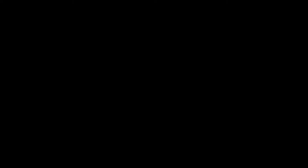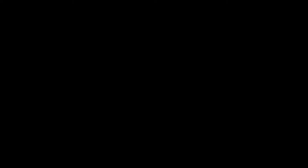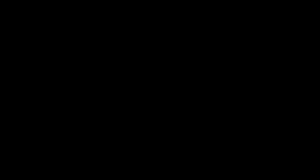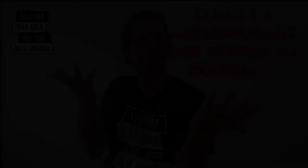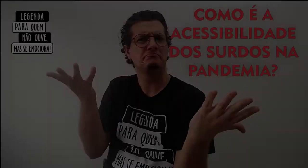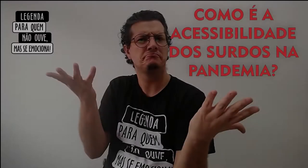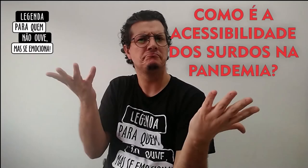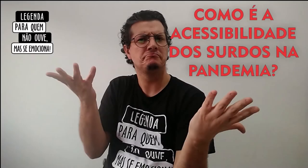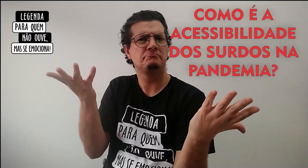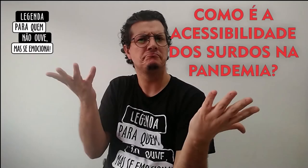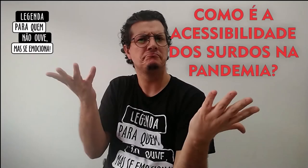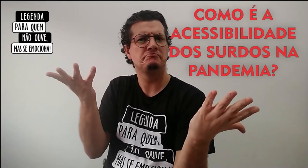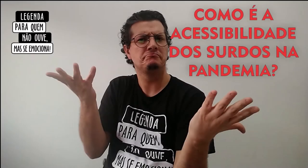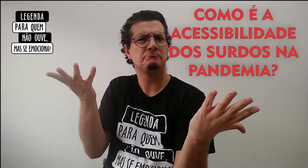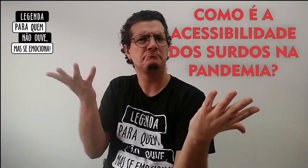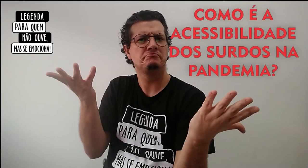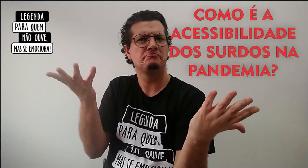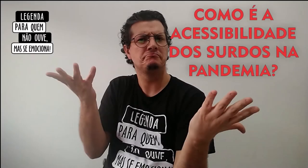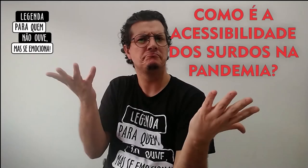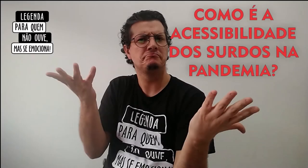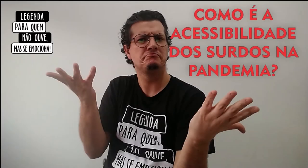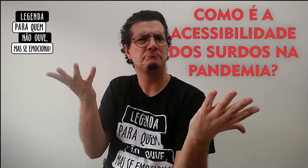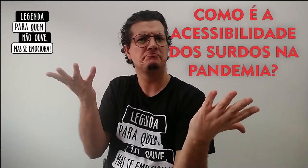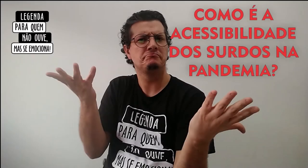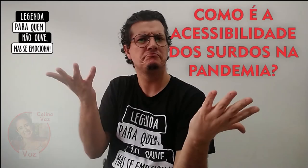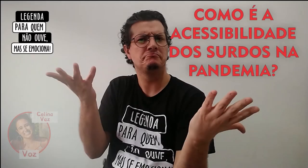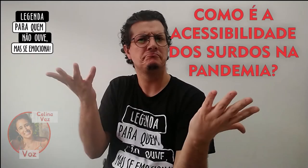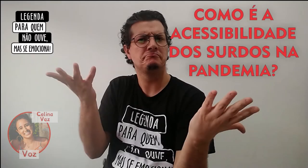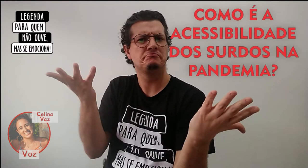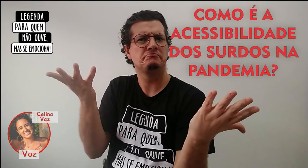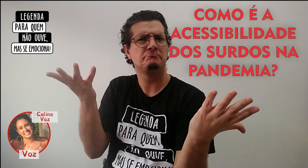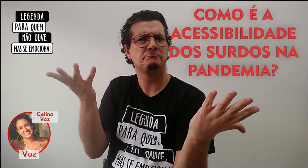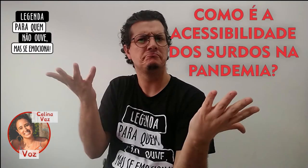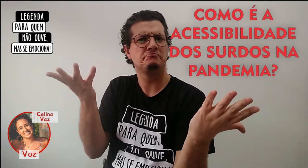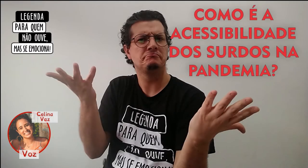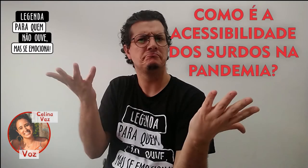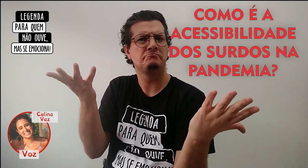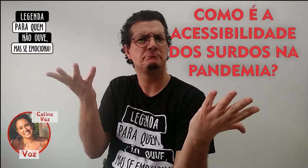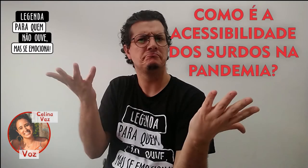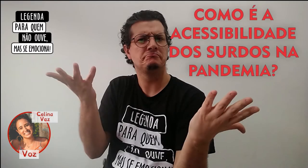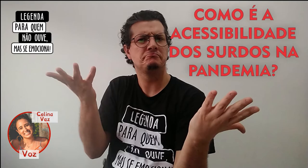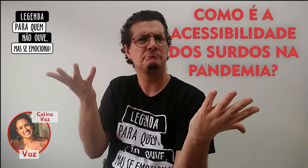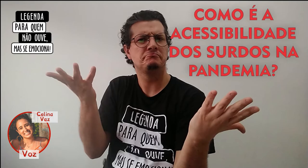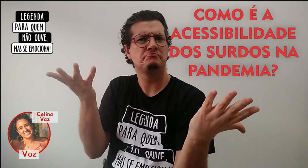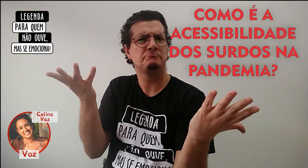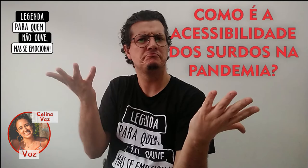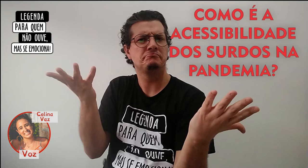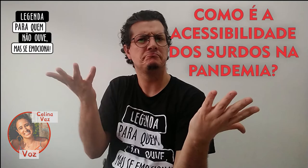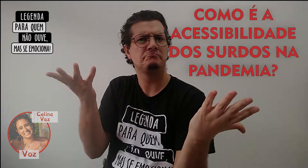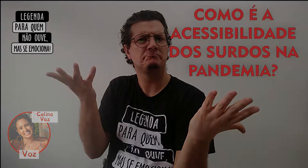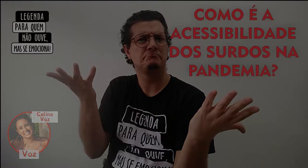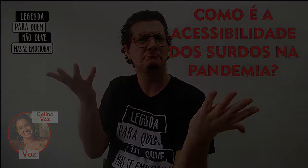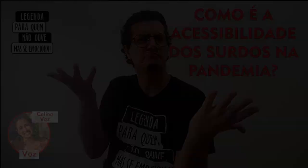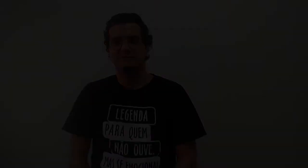Campanha Legenda para quem não ouve, mas se emociona. Voz, Celina Vaz. Como é a acessibilidade dos surdos na pandemia?